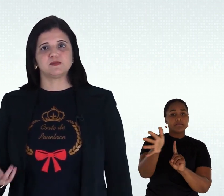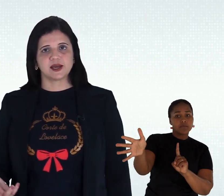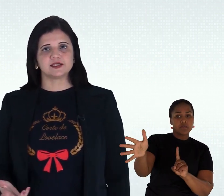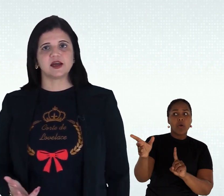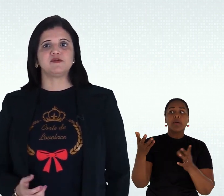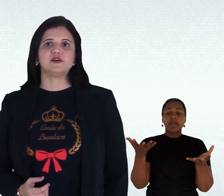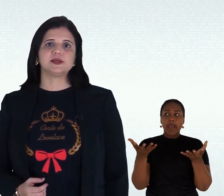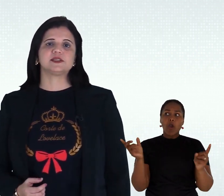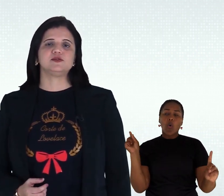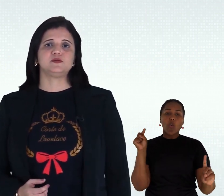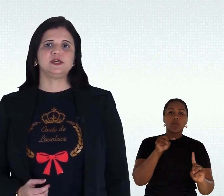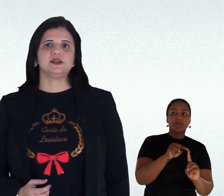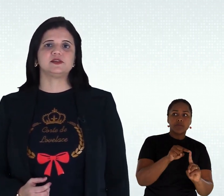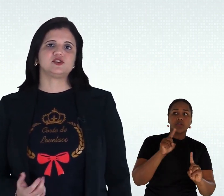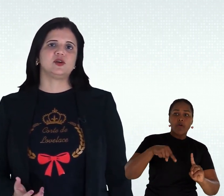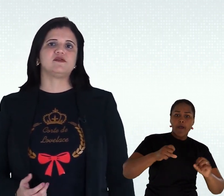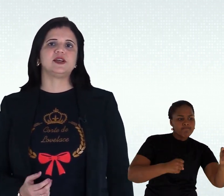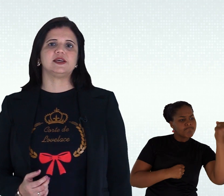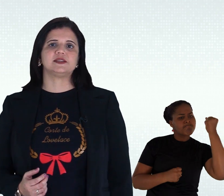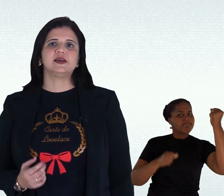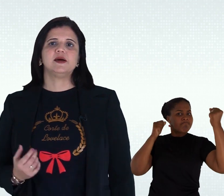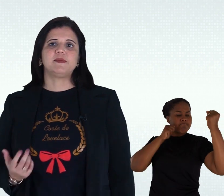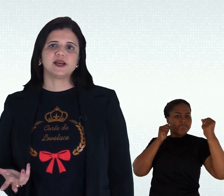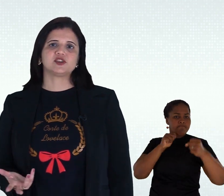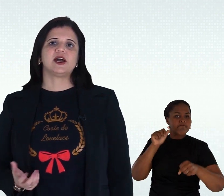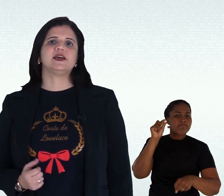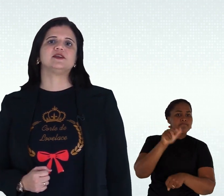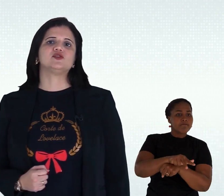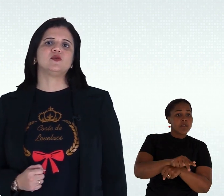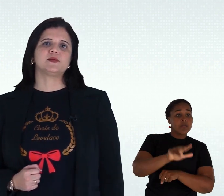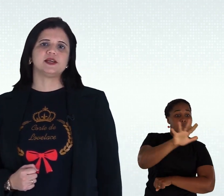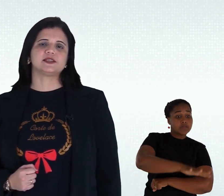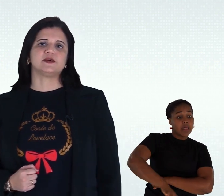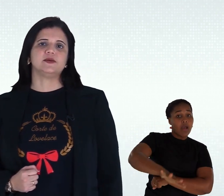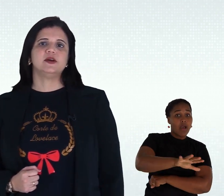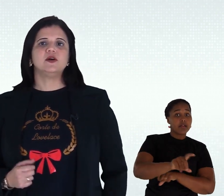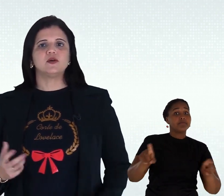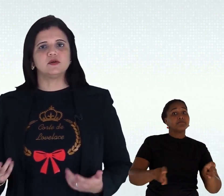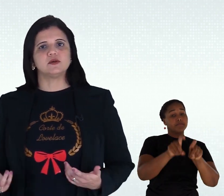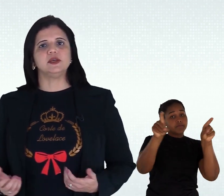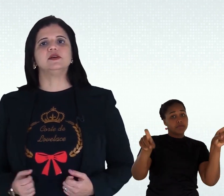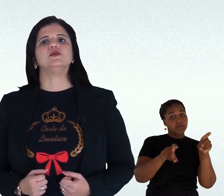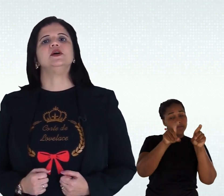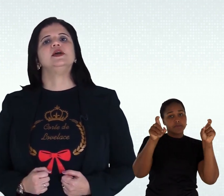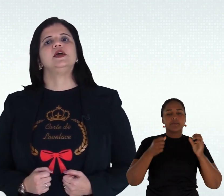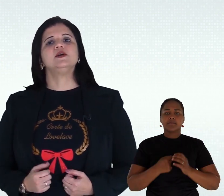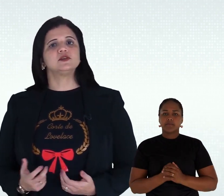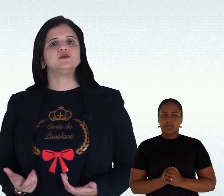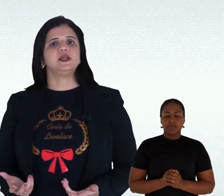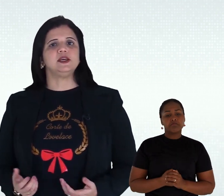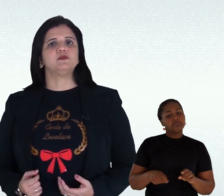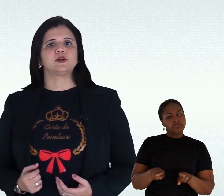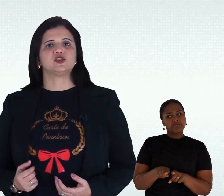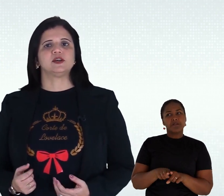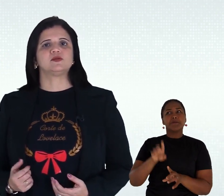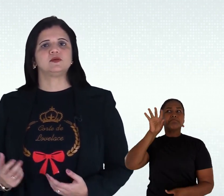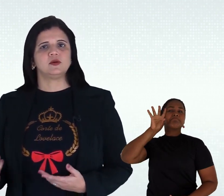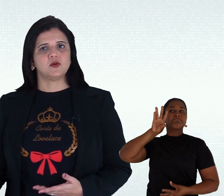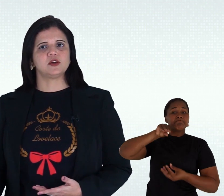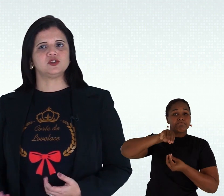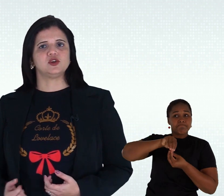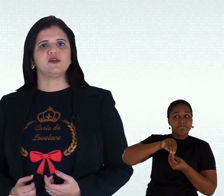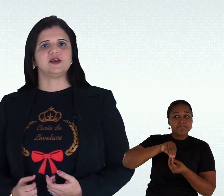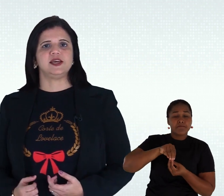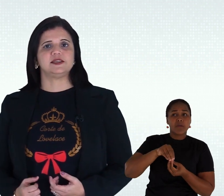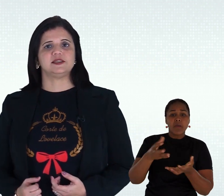cada vez mais a formação de meninas de Lovelace para as carreiras de computação. Concluindo, eu resumiria o projeto